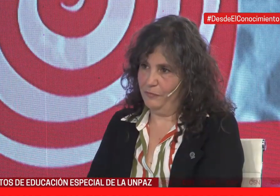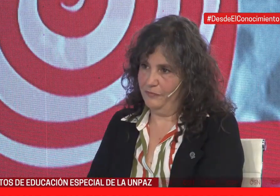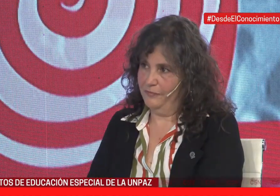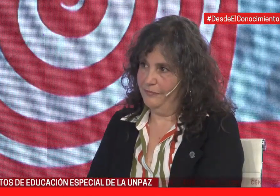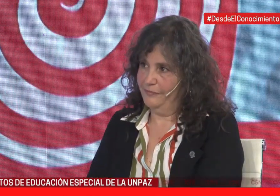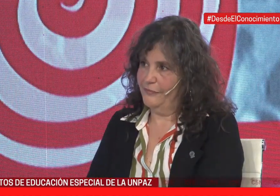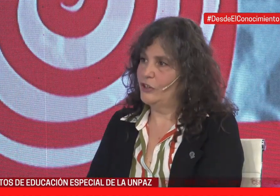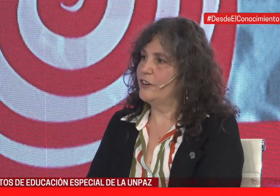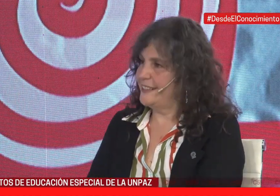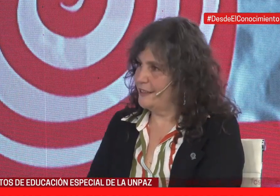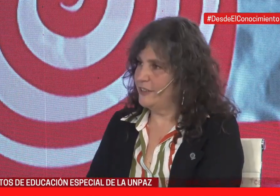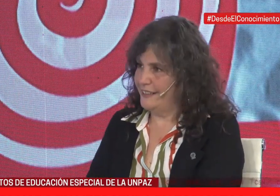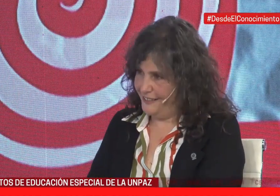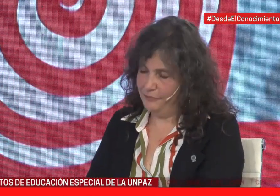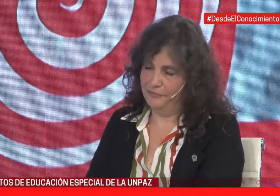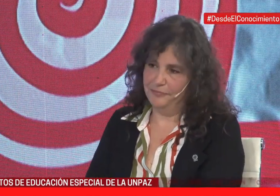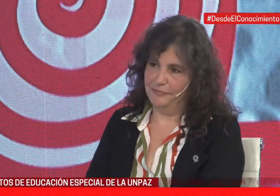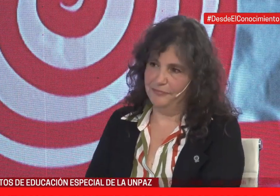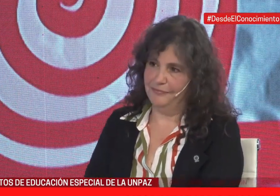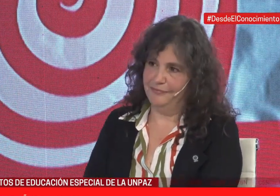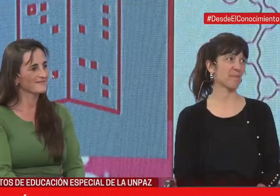Gracias a las dos, gracias Silvia también. Gracias a ustedes.